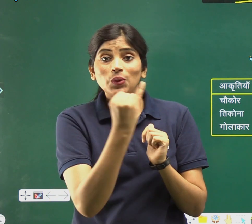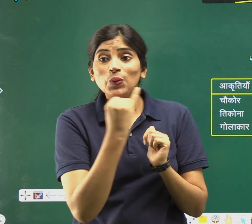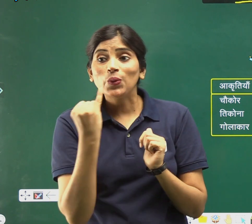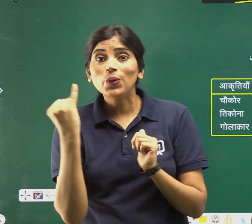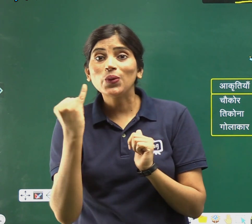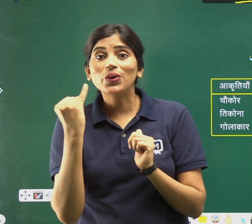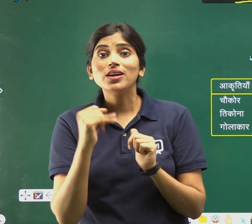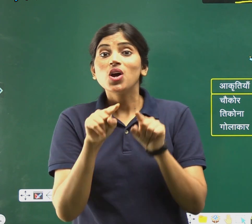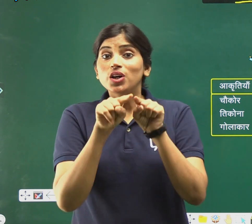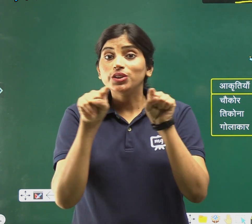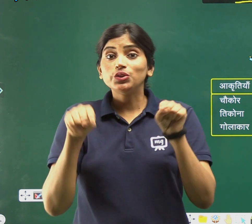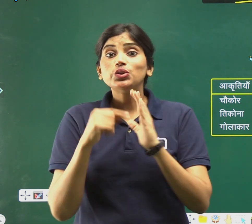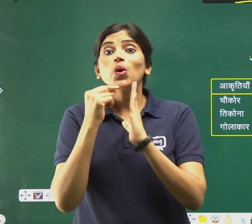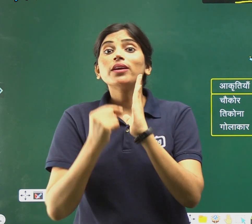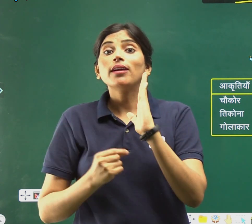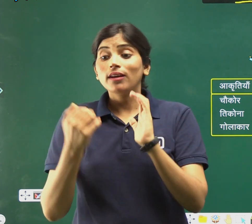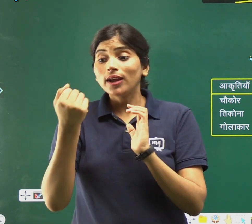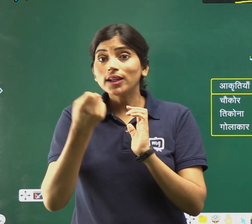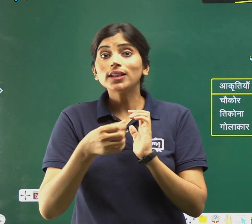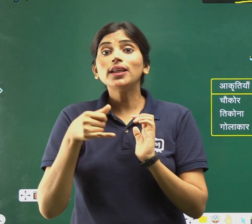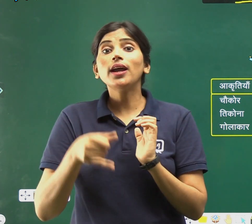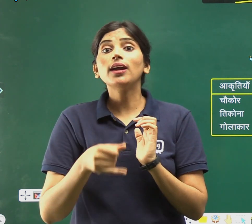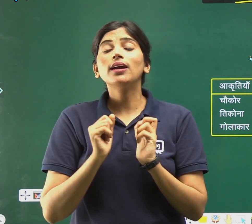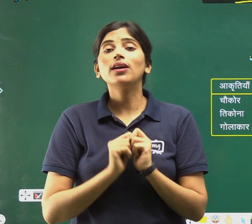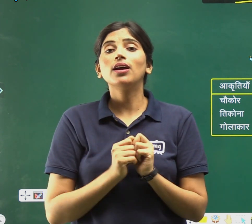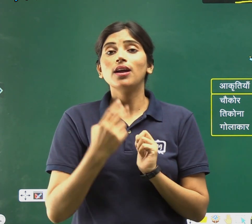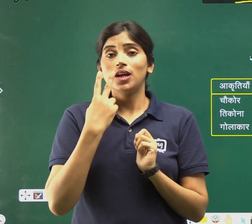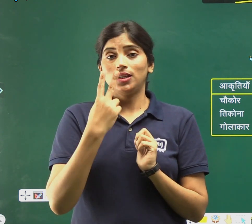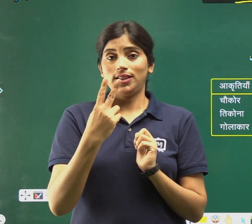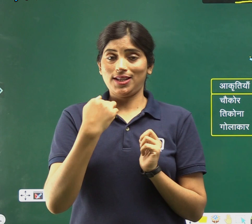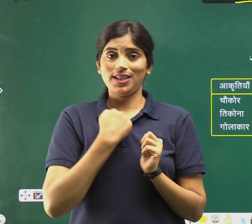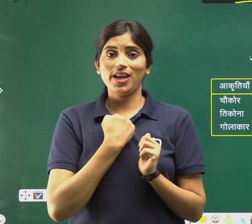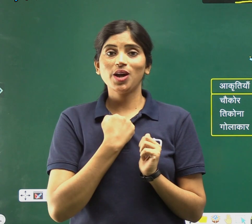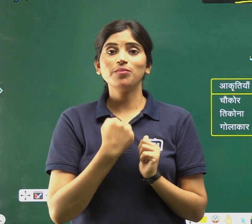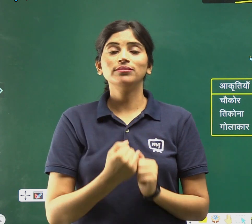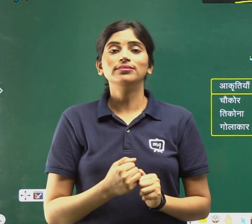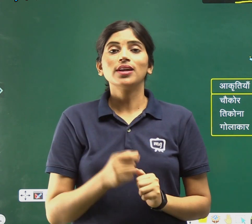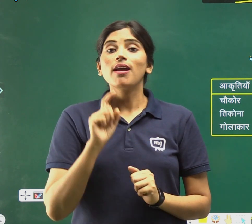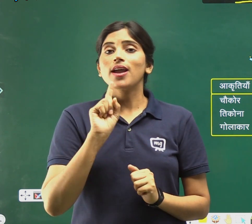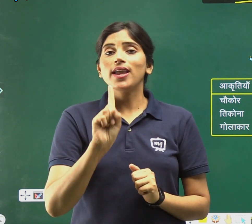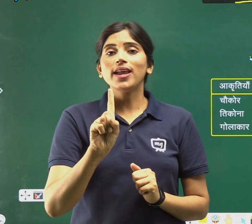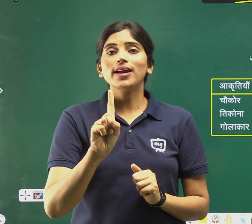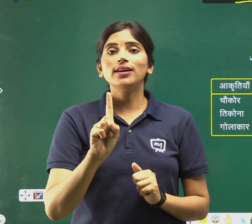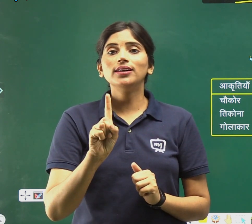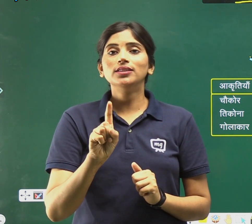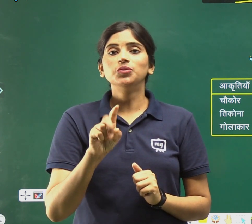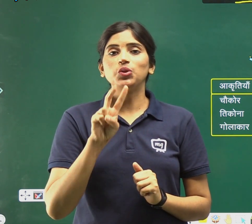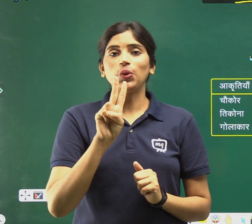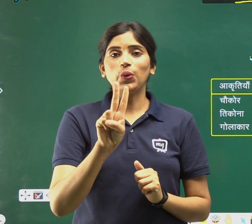चोकौर, आकरती कितनी है? देखते हैं हम, एक,